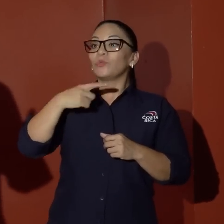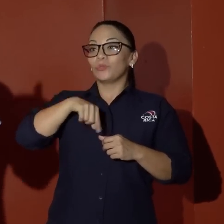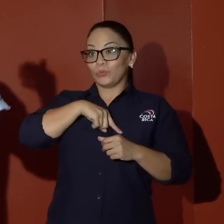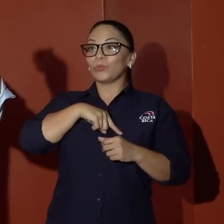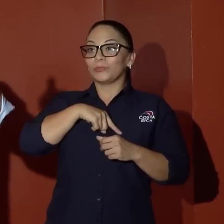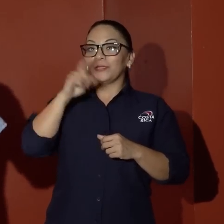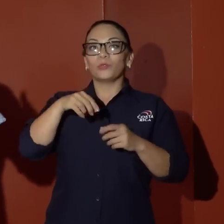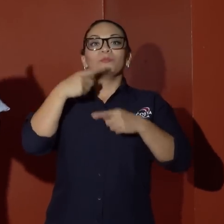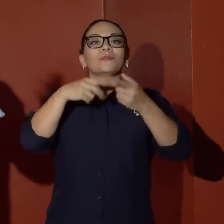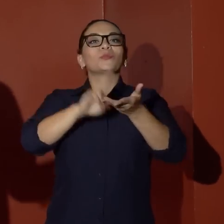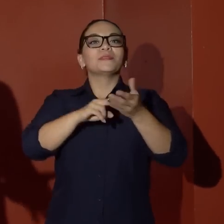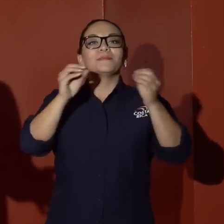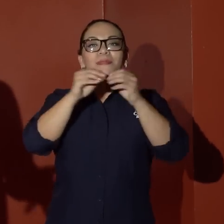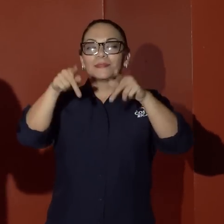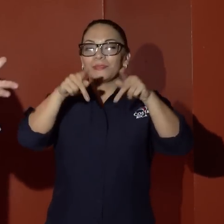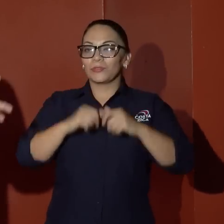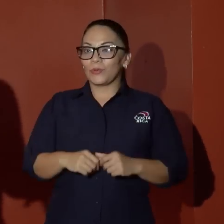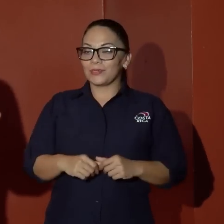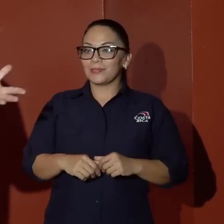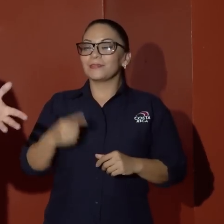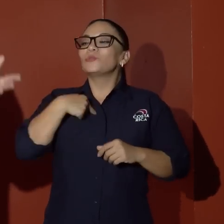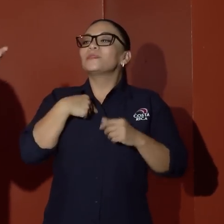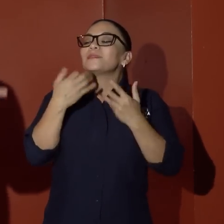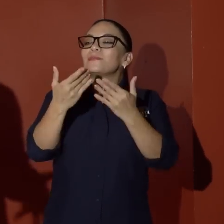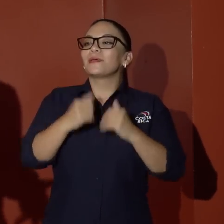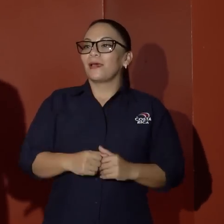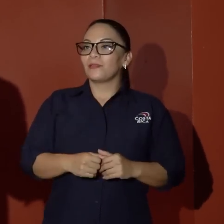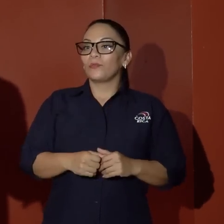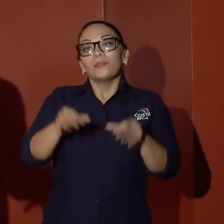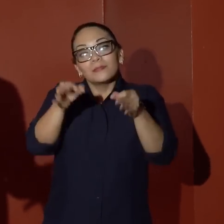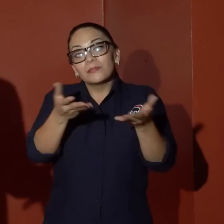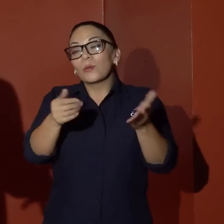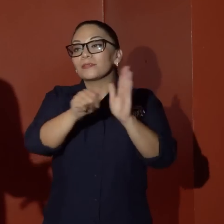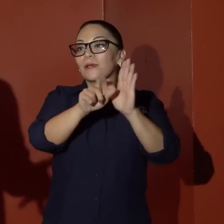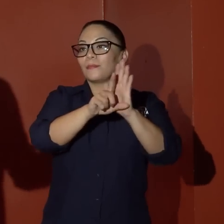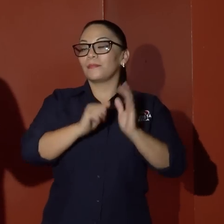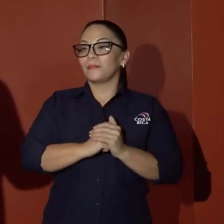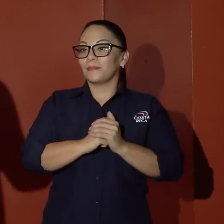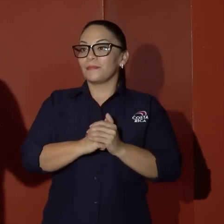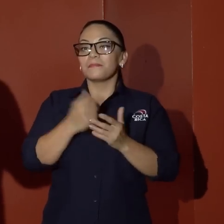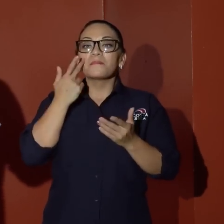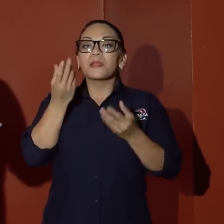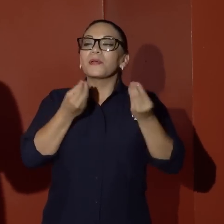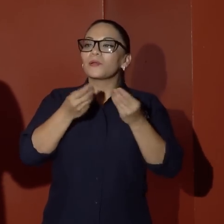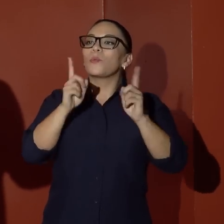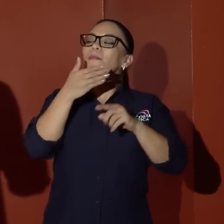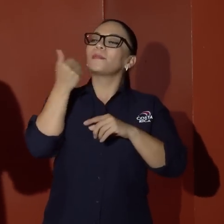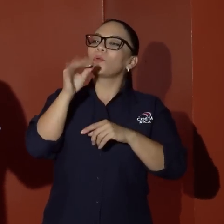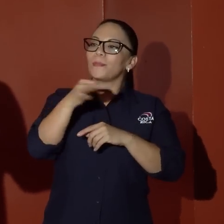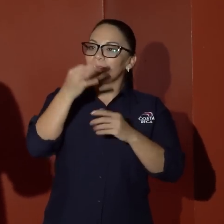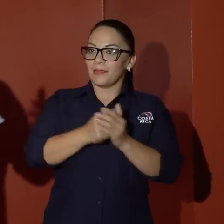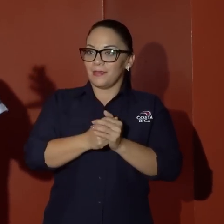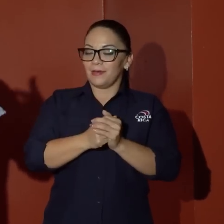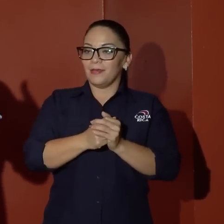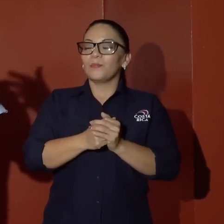vamos a contratar más gente y estoy esperando esta decisión para ver cuál es la mejor manera